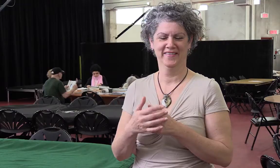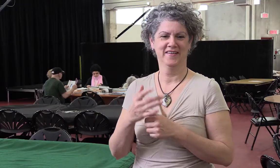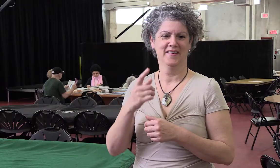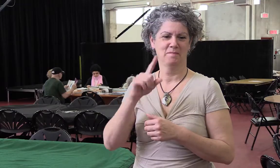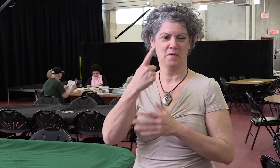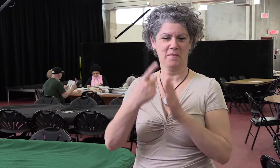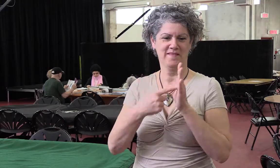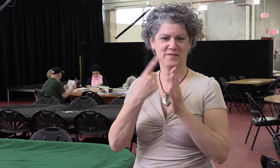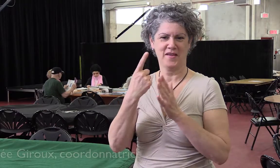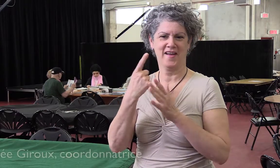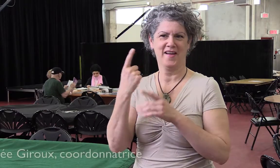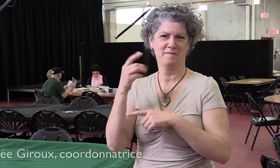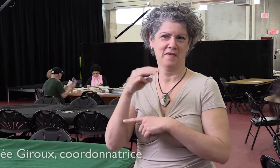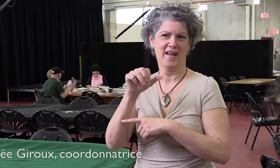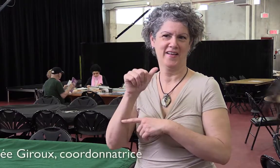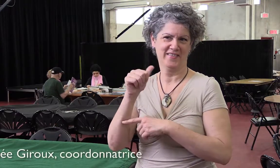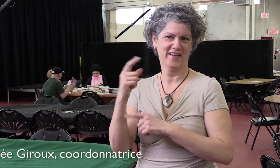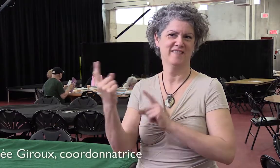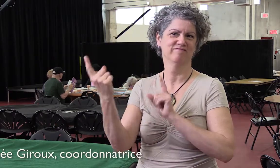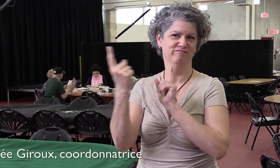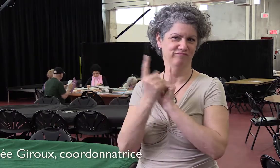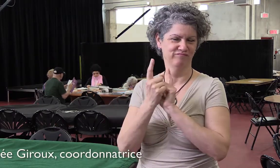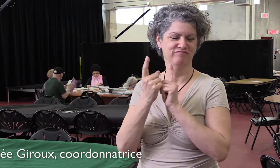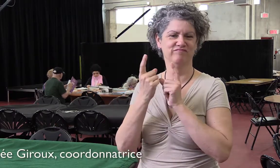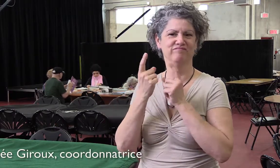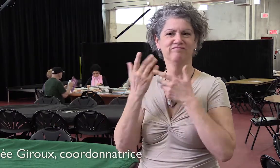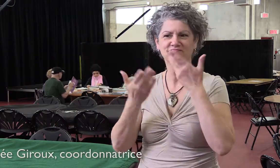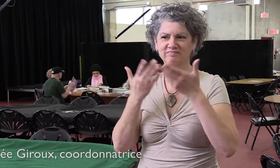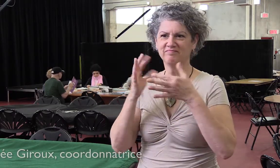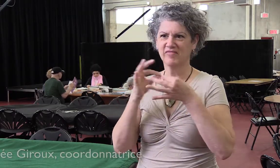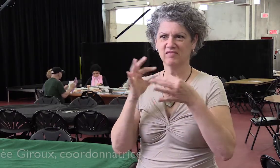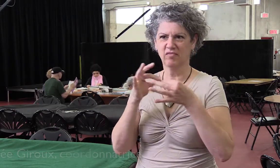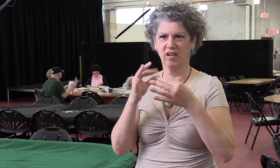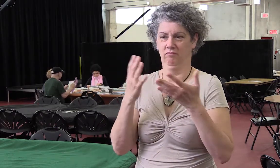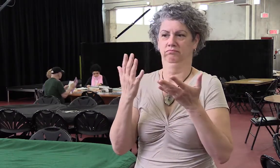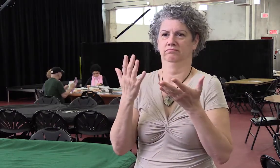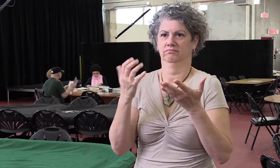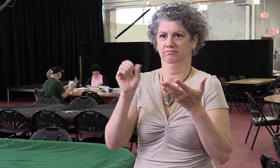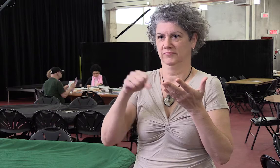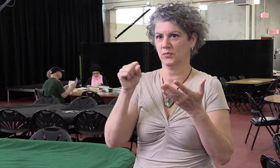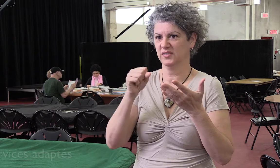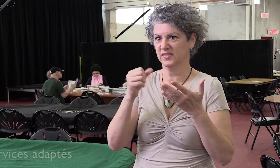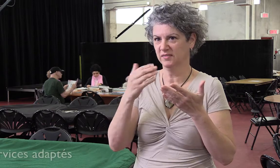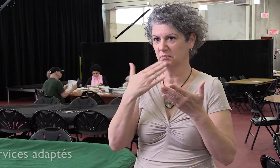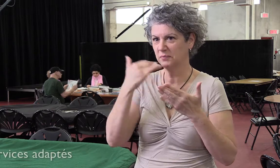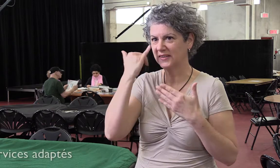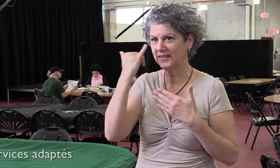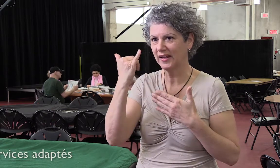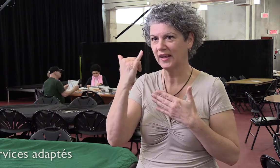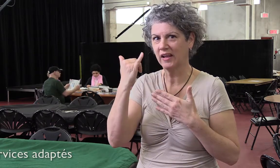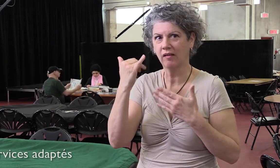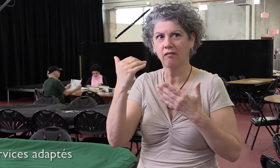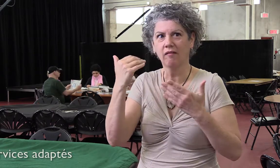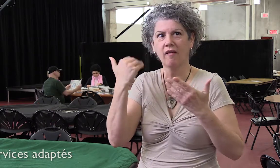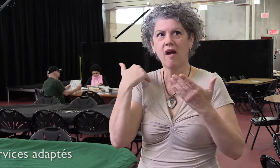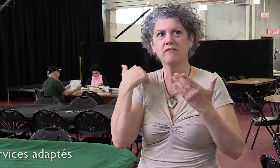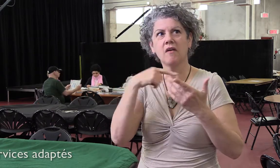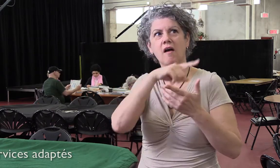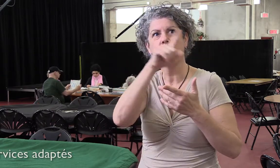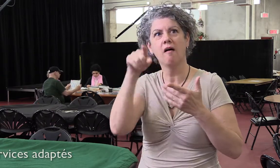En fait, la première fois que Marc-André est venu me rencontrer pour me parler du service, j'ai trouvé que l'idée était excellente parce que, bon,